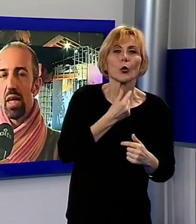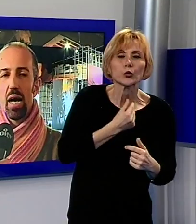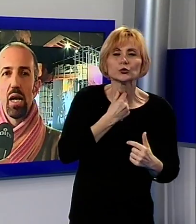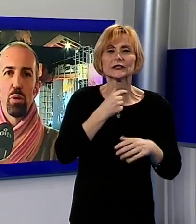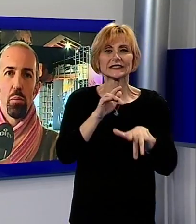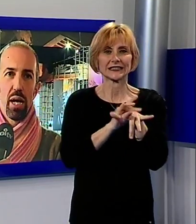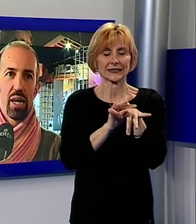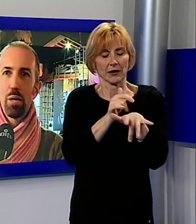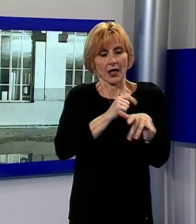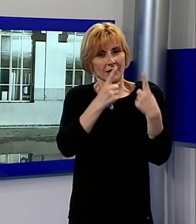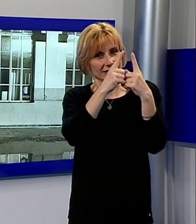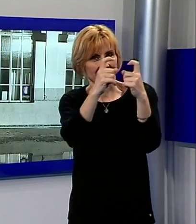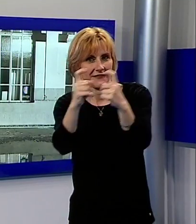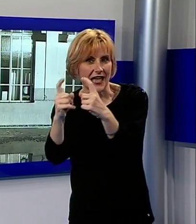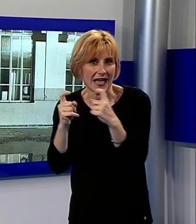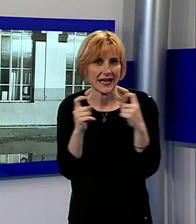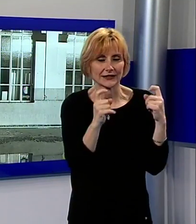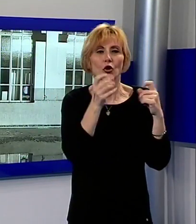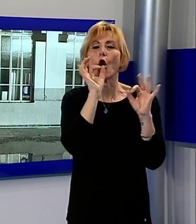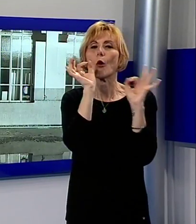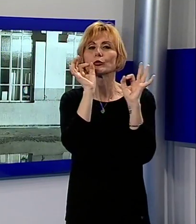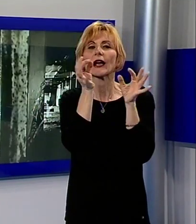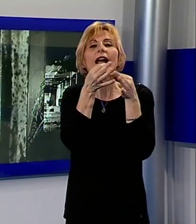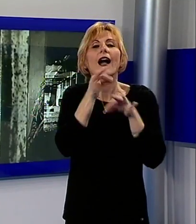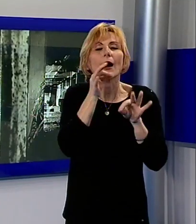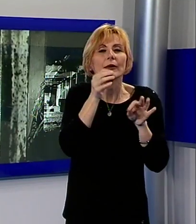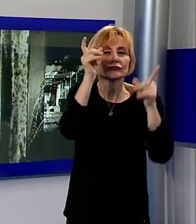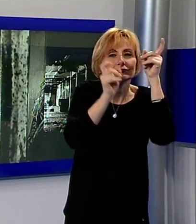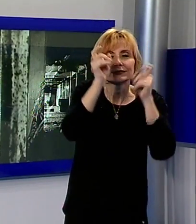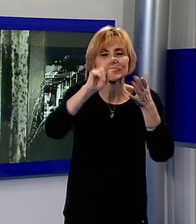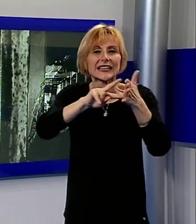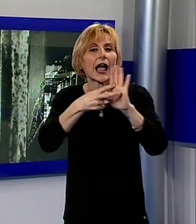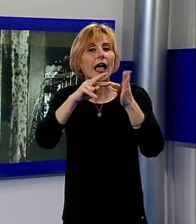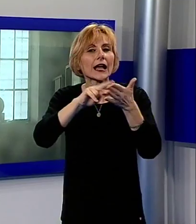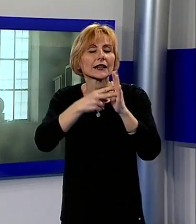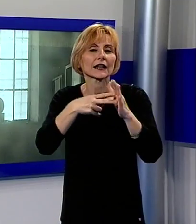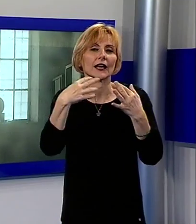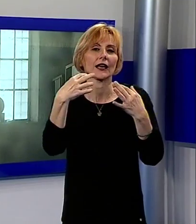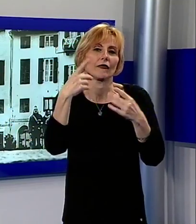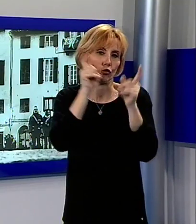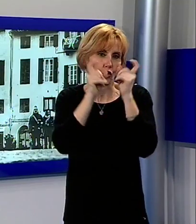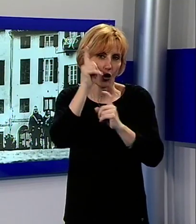sensibilità e la propria capacità di padroneggiare le tecniche fotografiche.